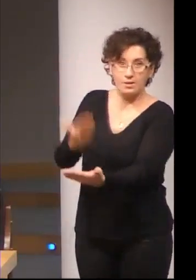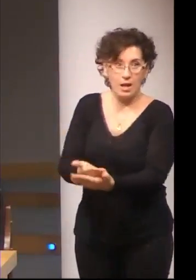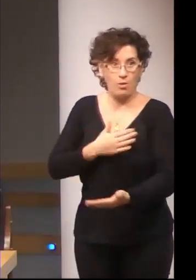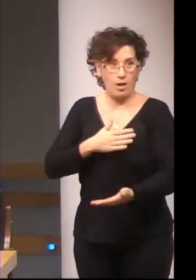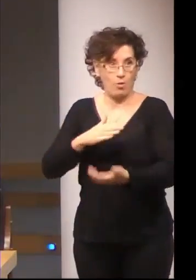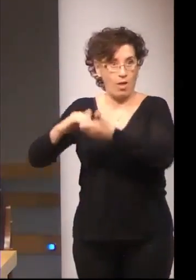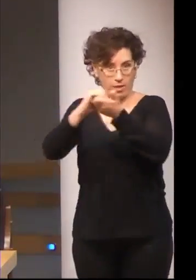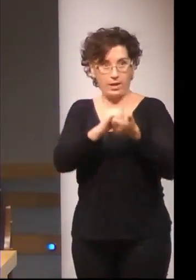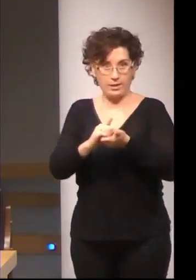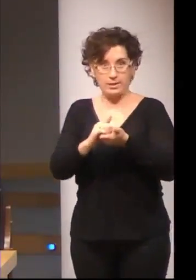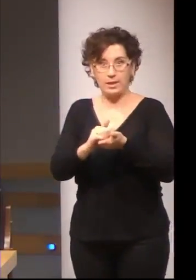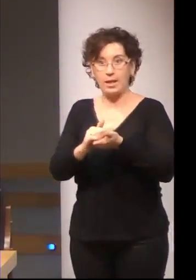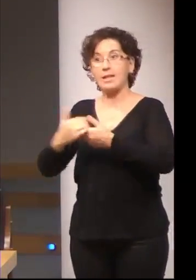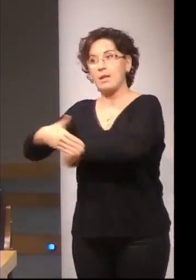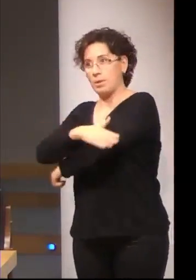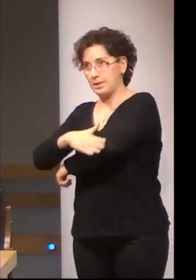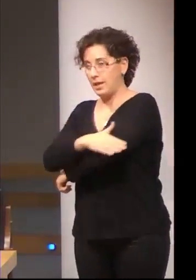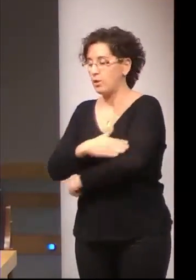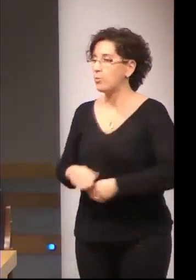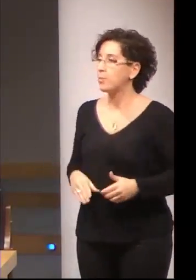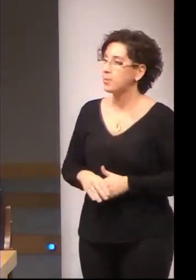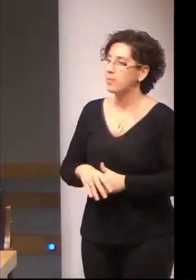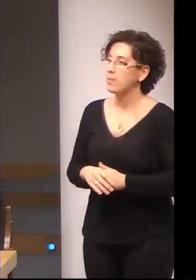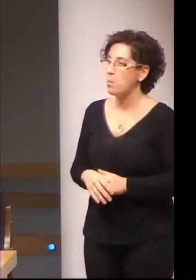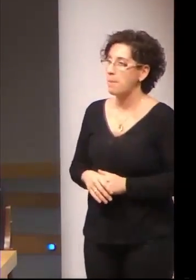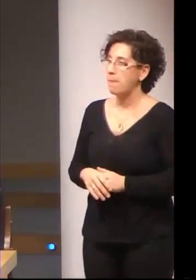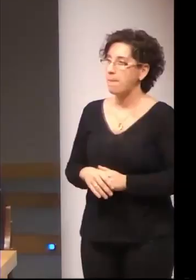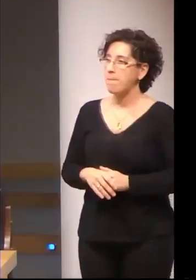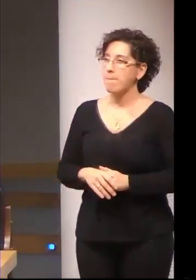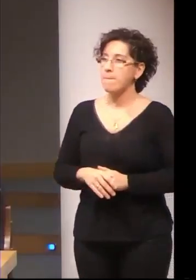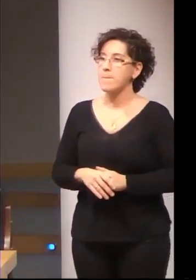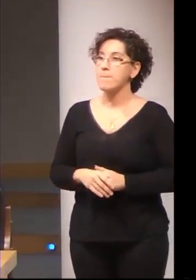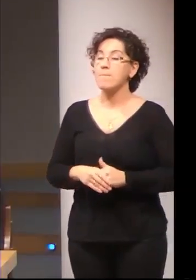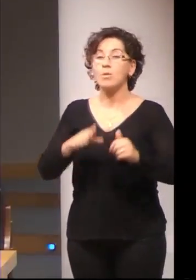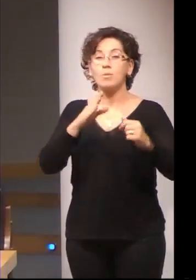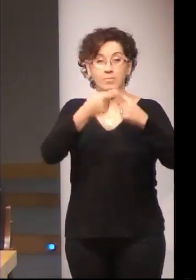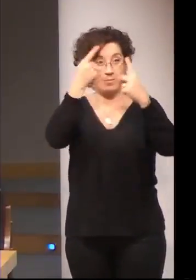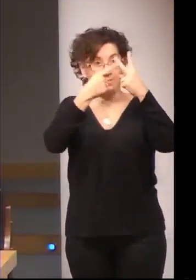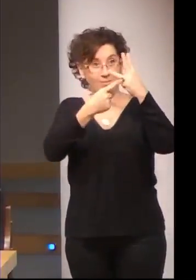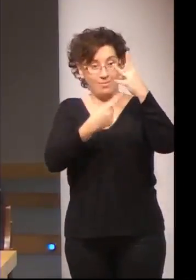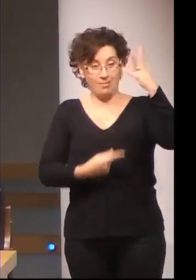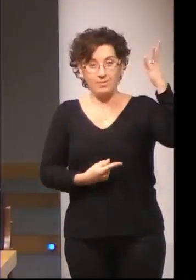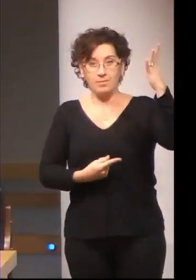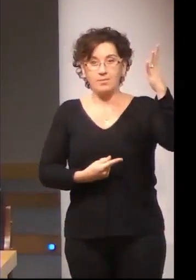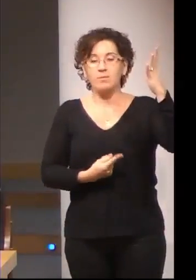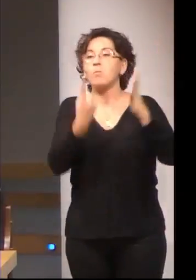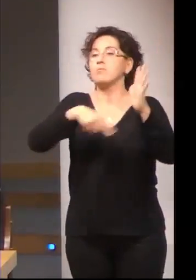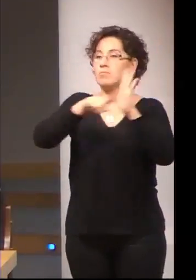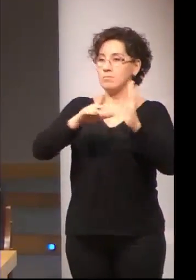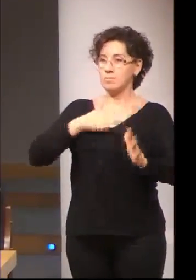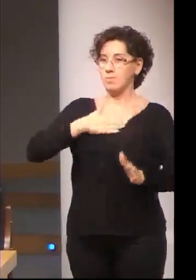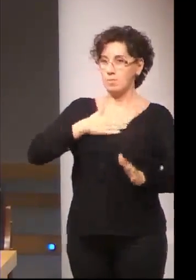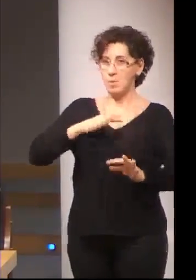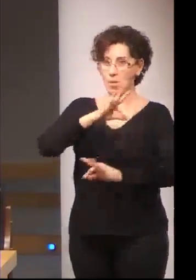de Sordos Españoles y el Ministerio. Y a través de esa ordenación aparece nuestro ciclo. Aparece un